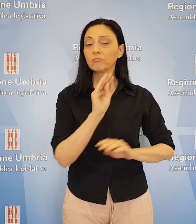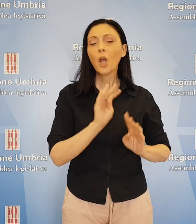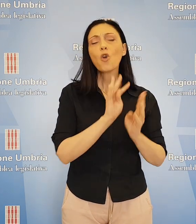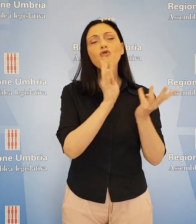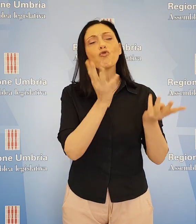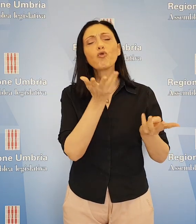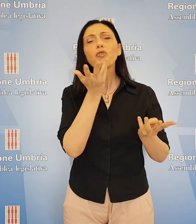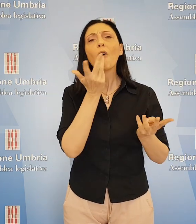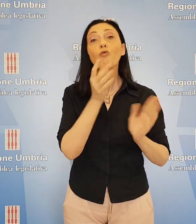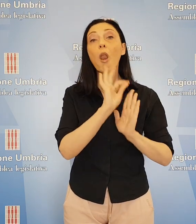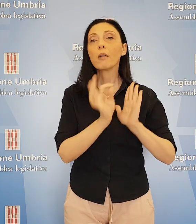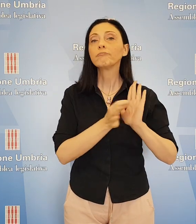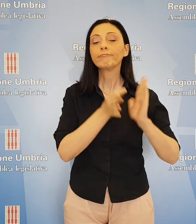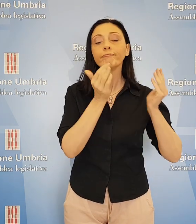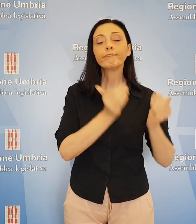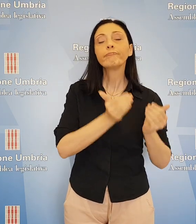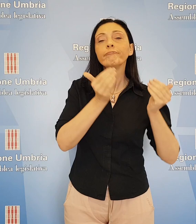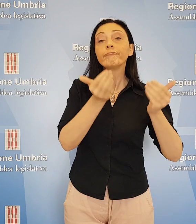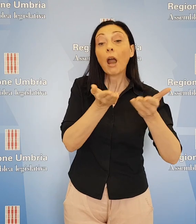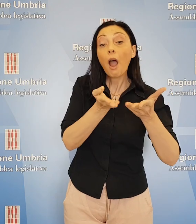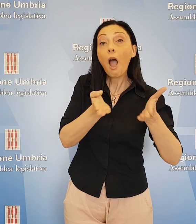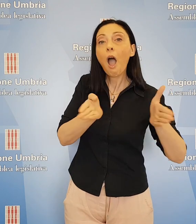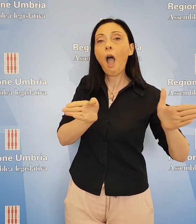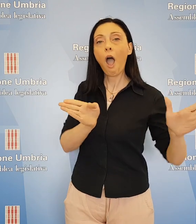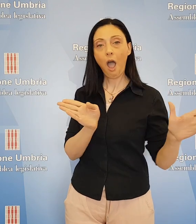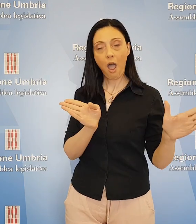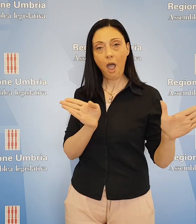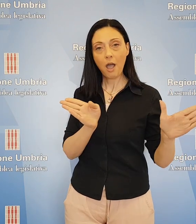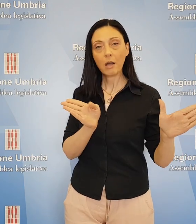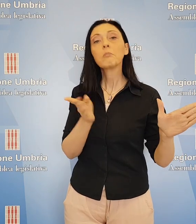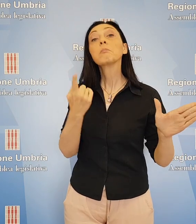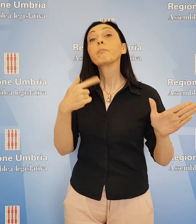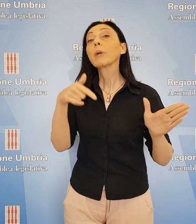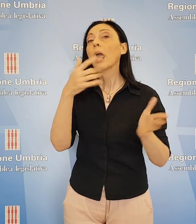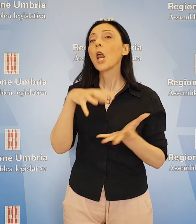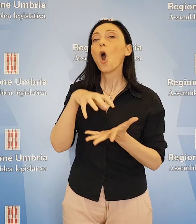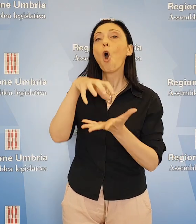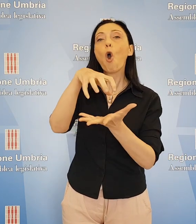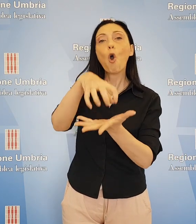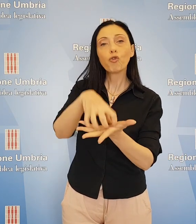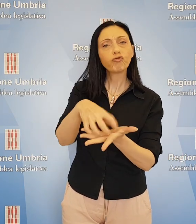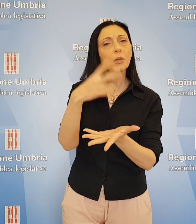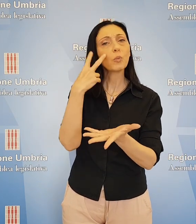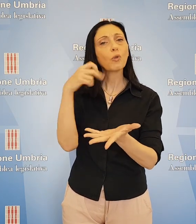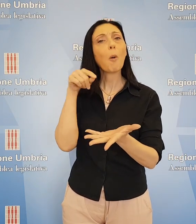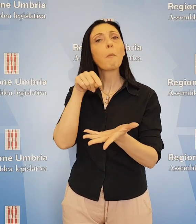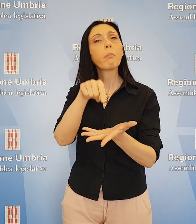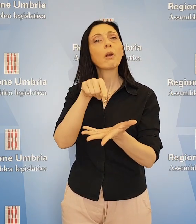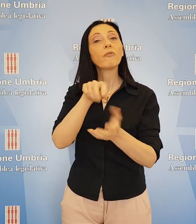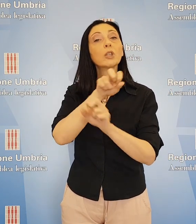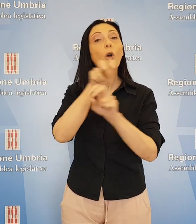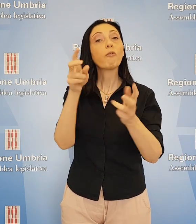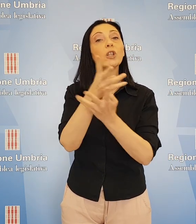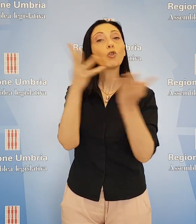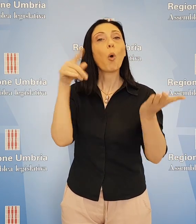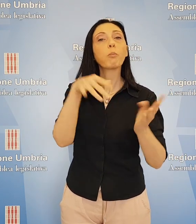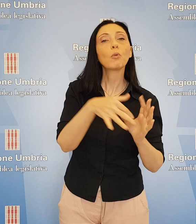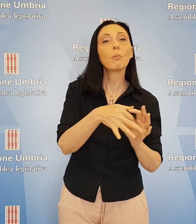prorogare i termini ed allargare la platea di accesso al contributo previsto nell'avviso pubblico relativo ai